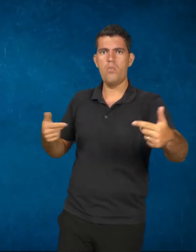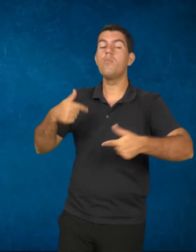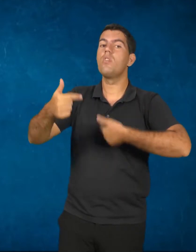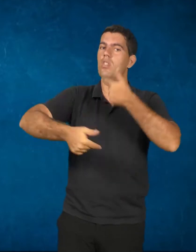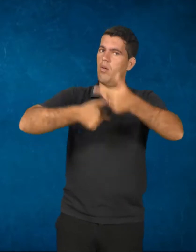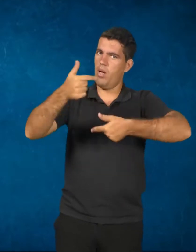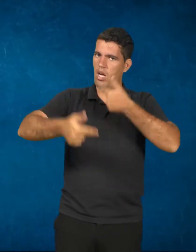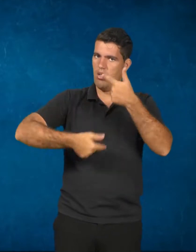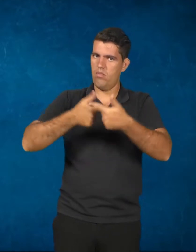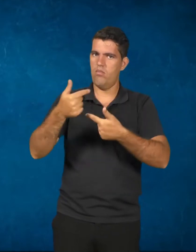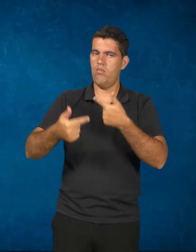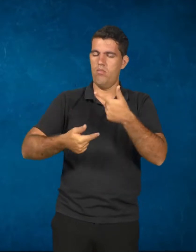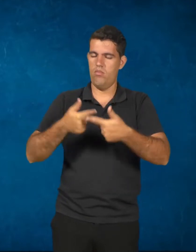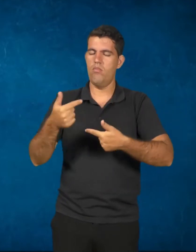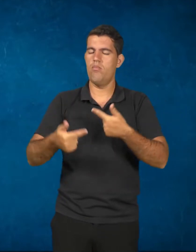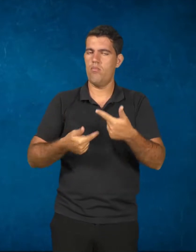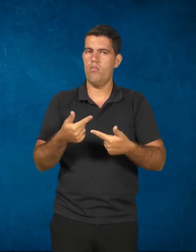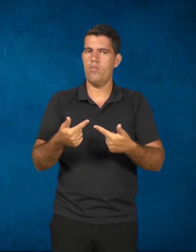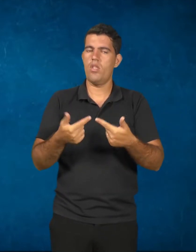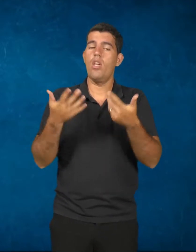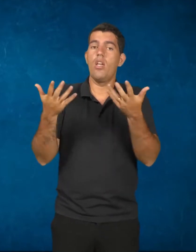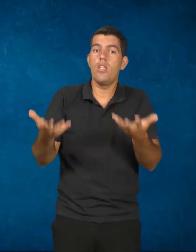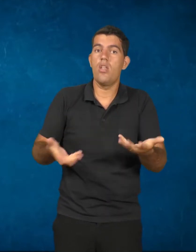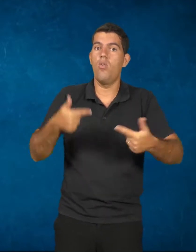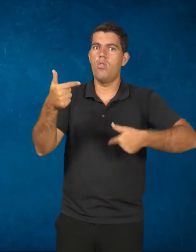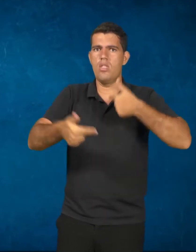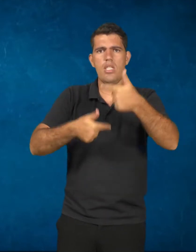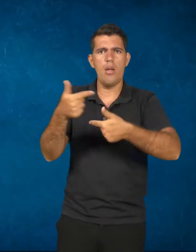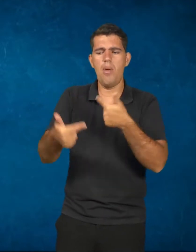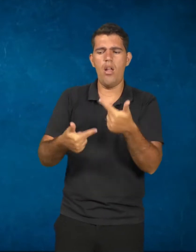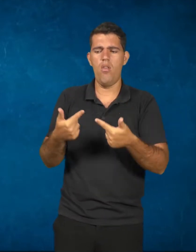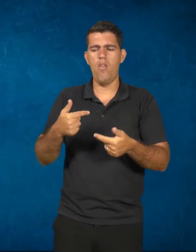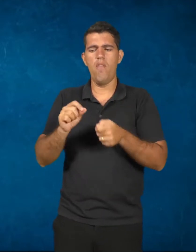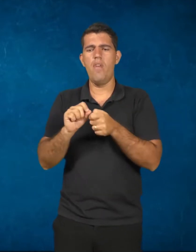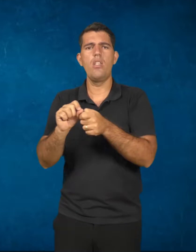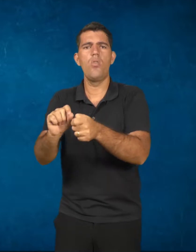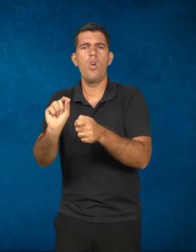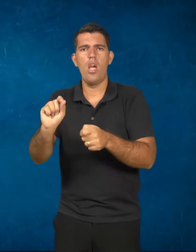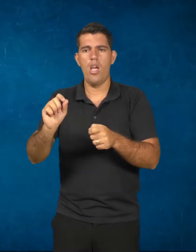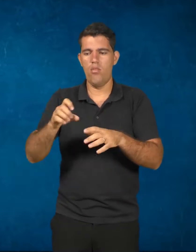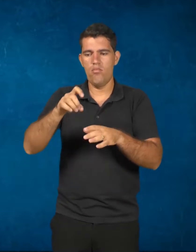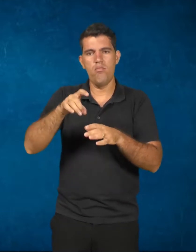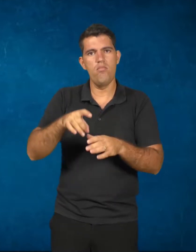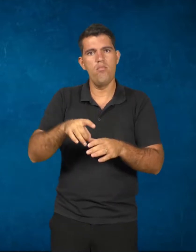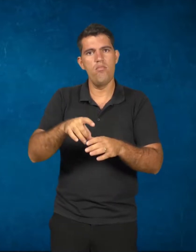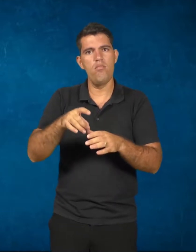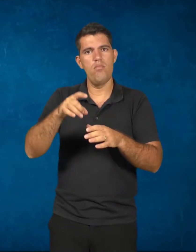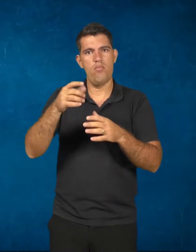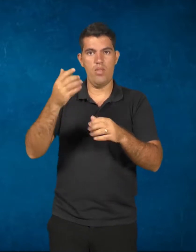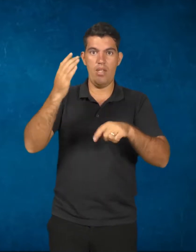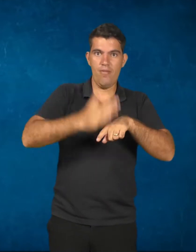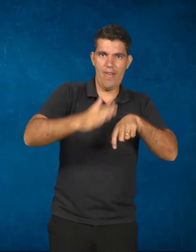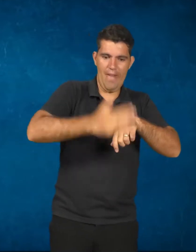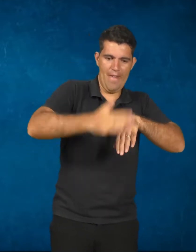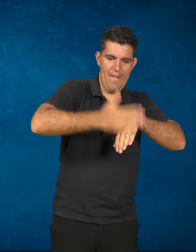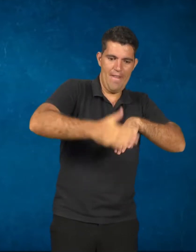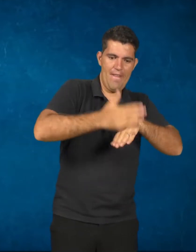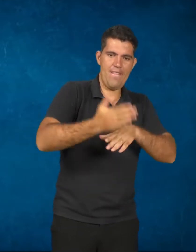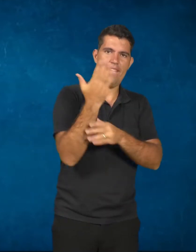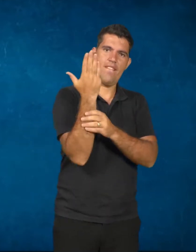trabalho. Por meio do trabalho, o que ele fazia? Ele produzia as suas ferramentas para a produção